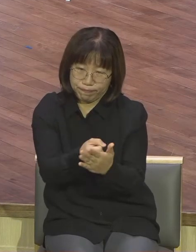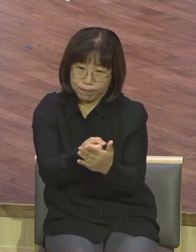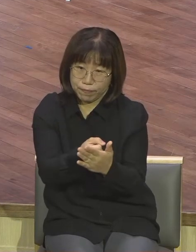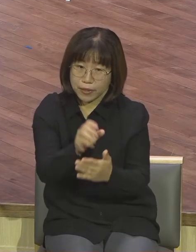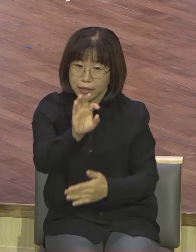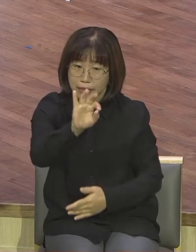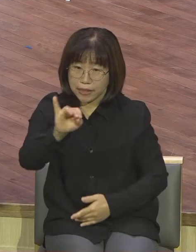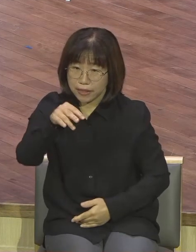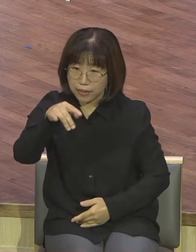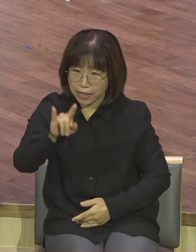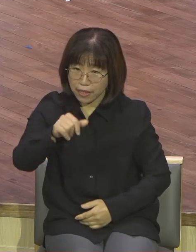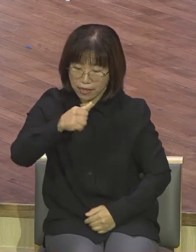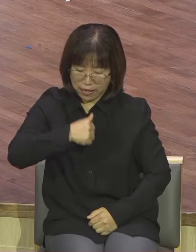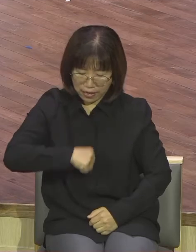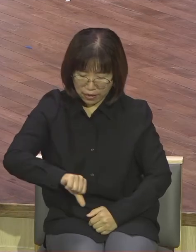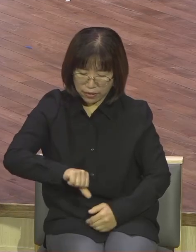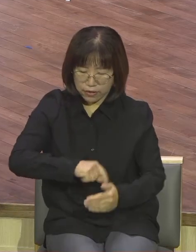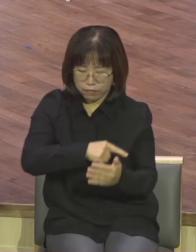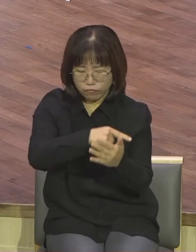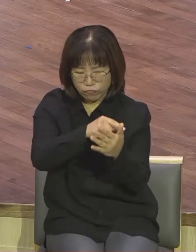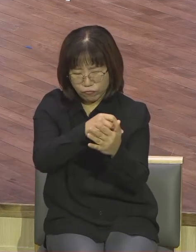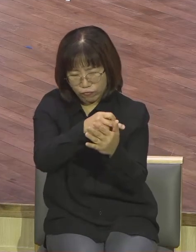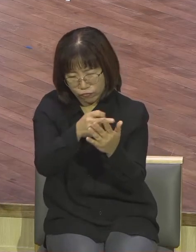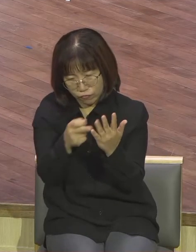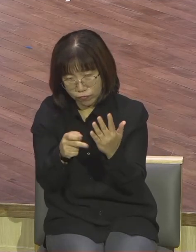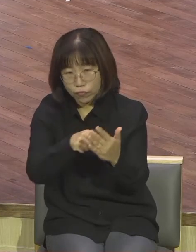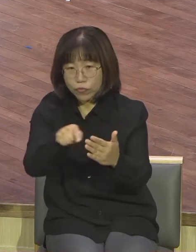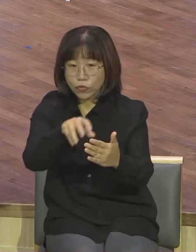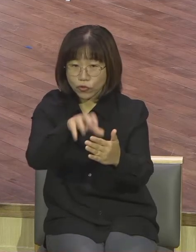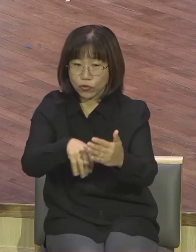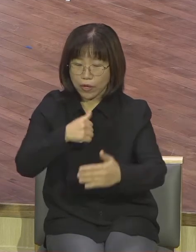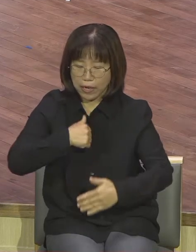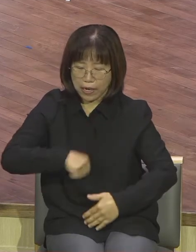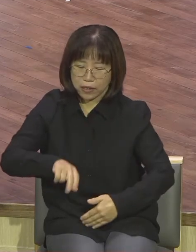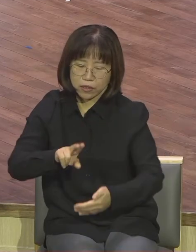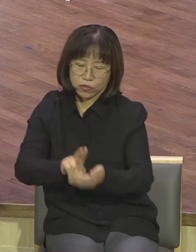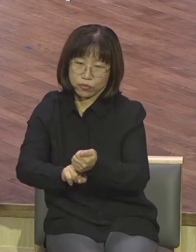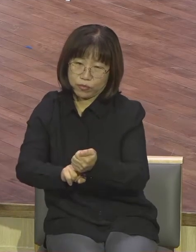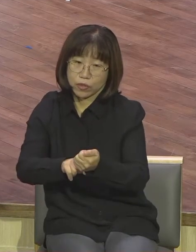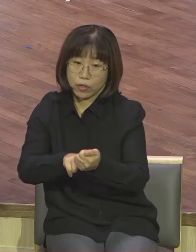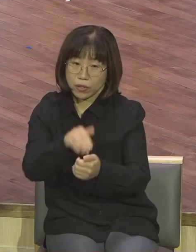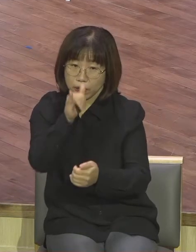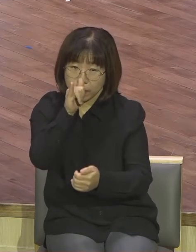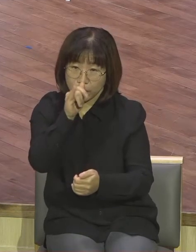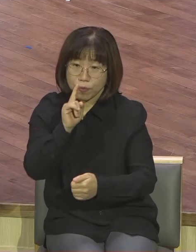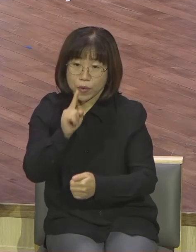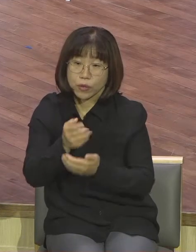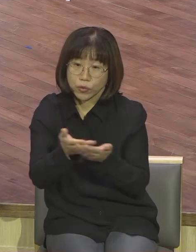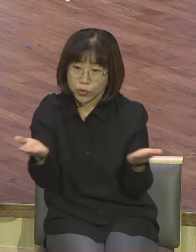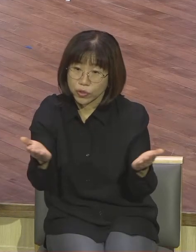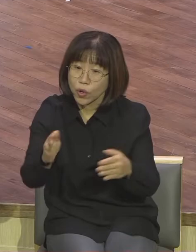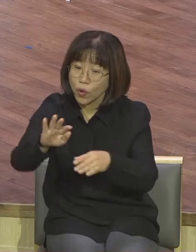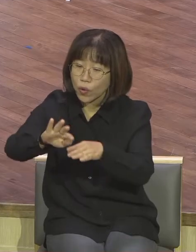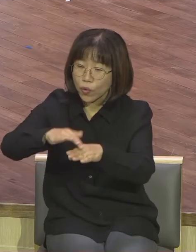있다는 사실을 알려주십니다 그리고 나서 왕이 될 자에게 기름을 부으라고